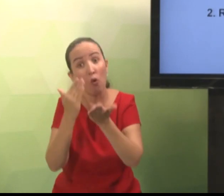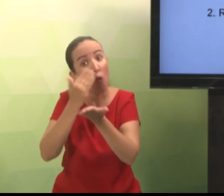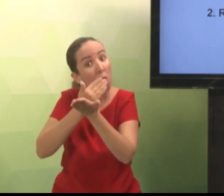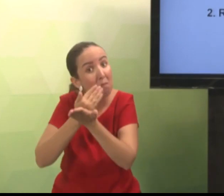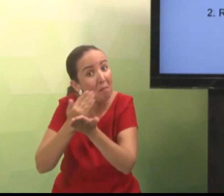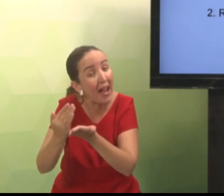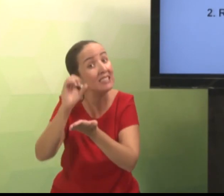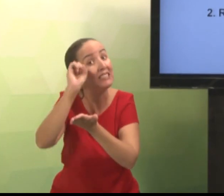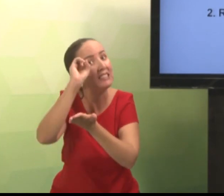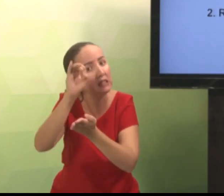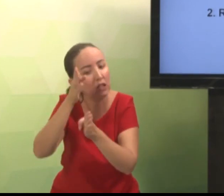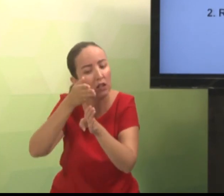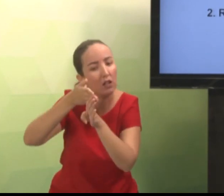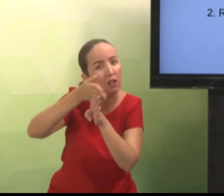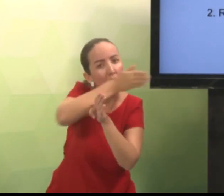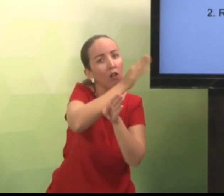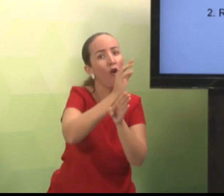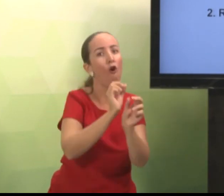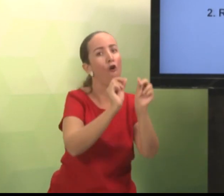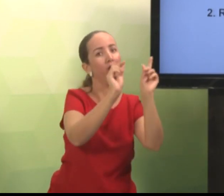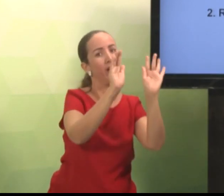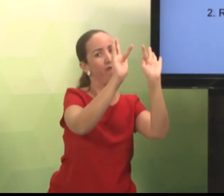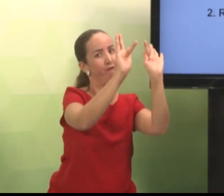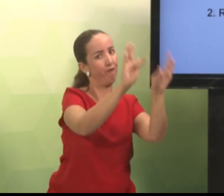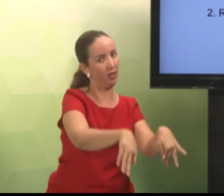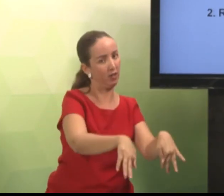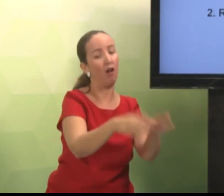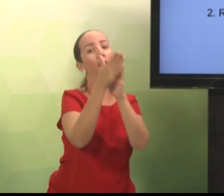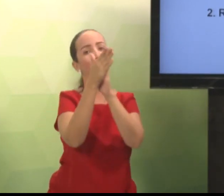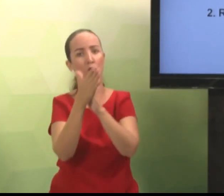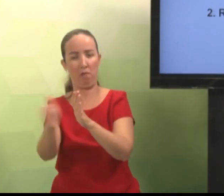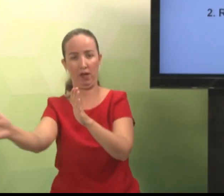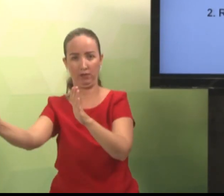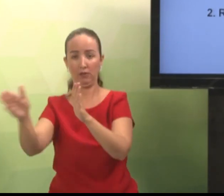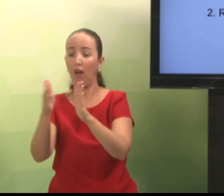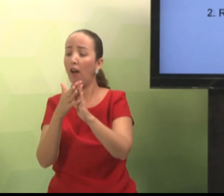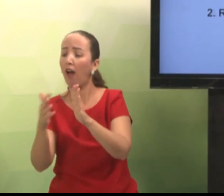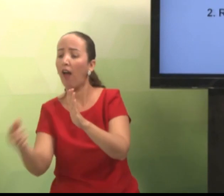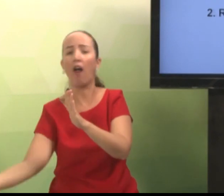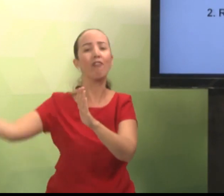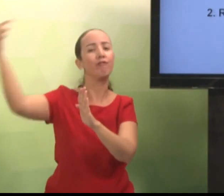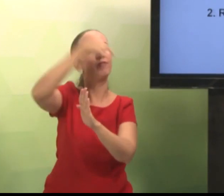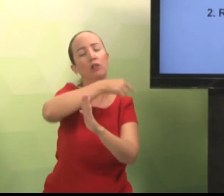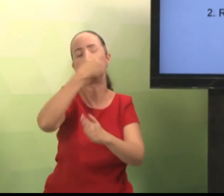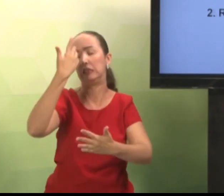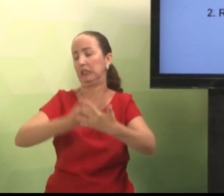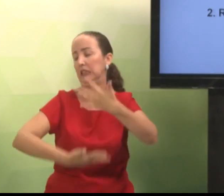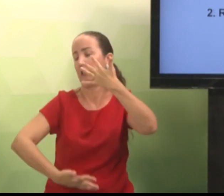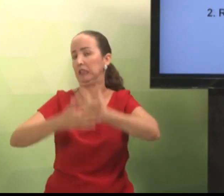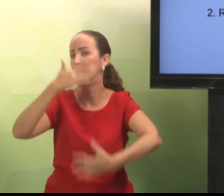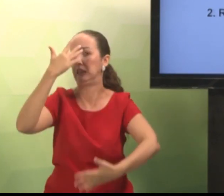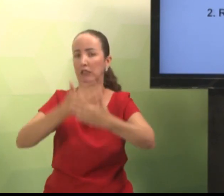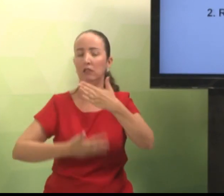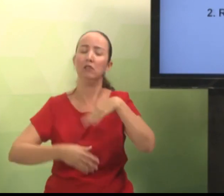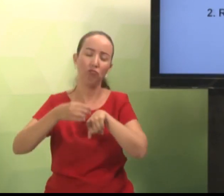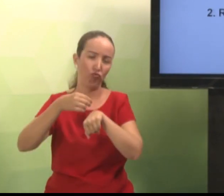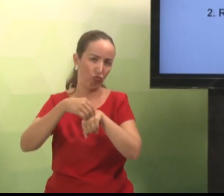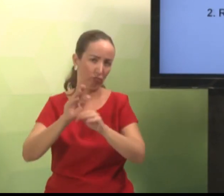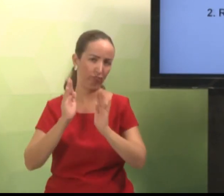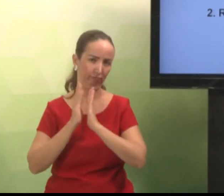passo. Você vai dar início a esse passo. Se você já terminou o primeiro. Ok. Você vai